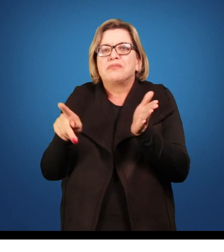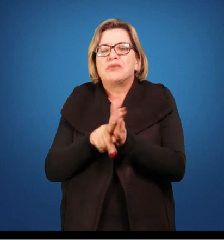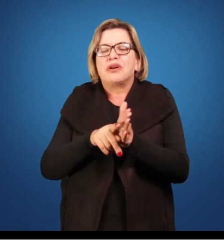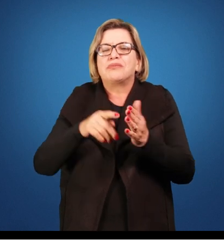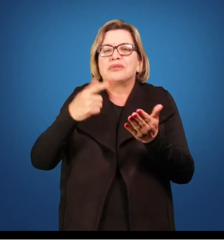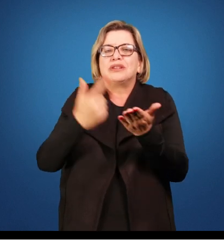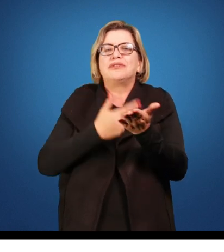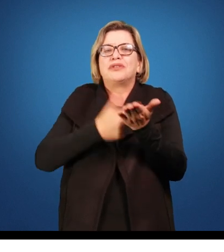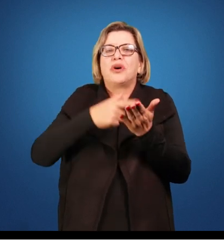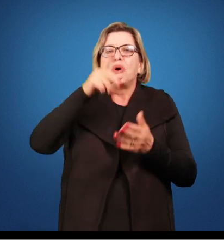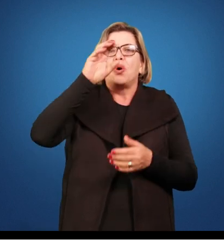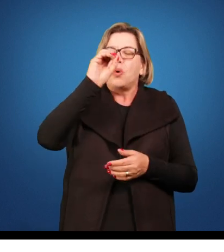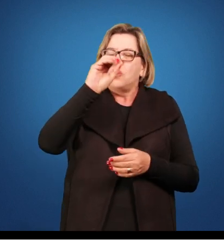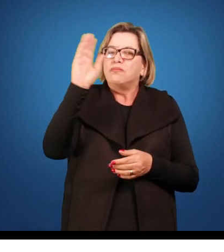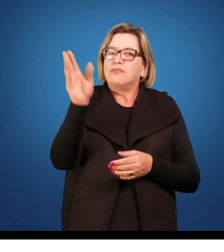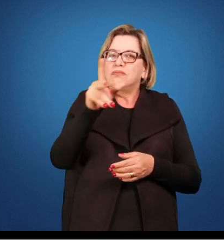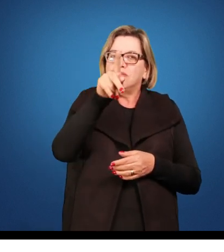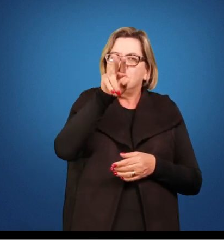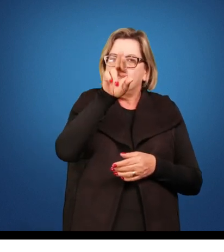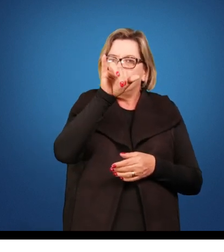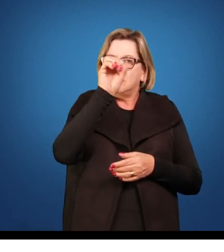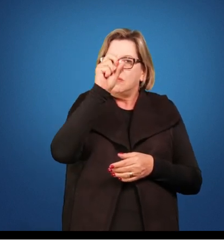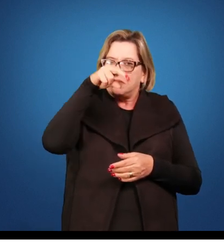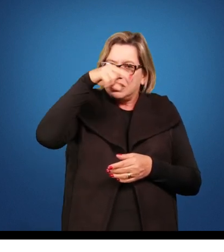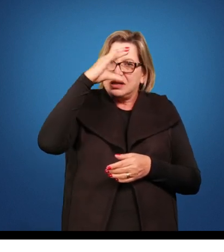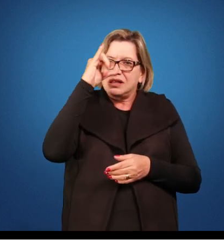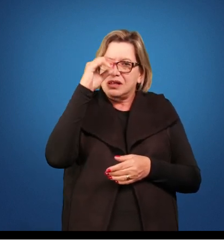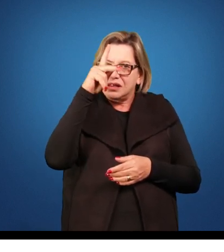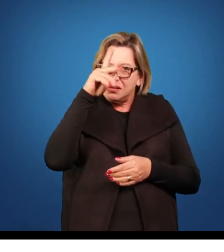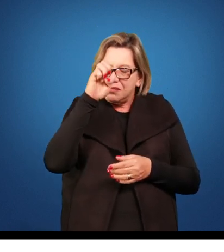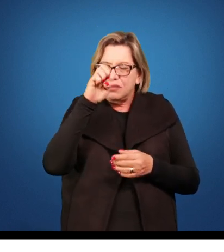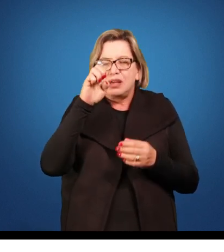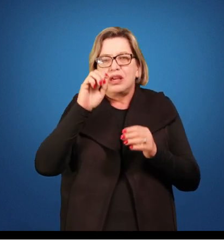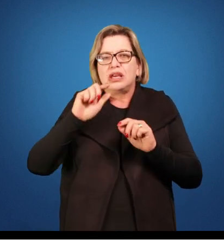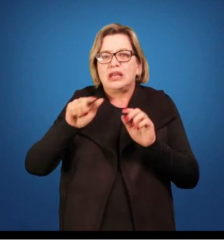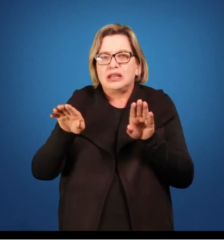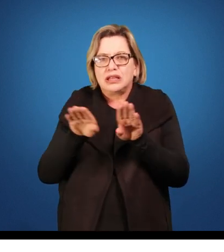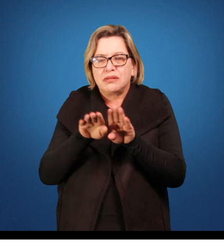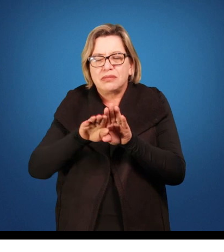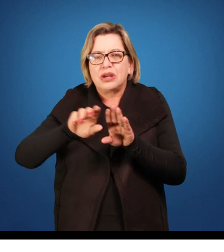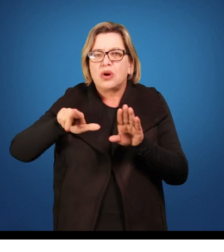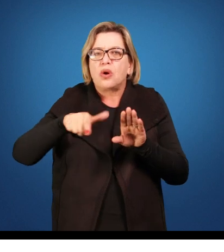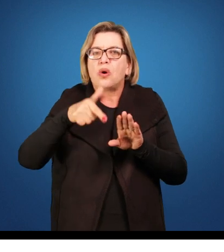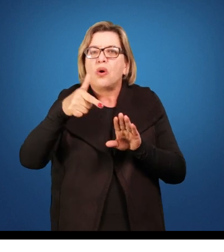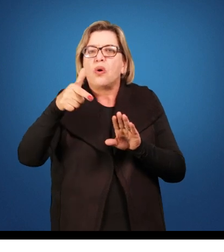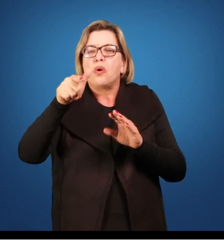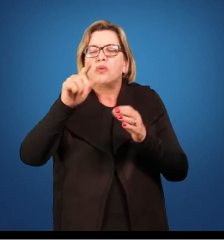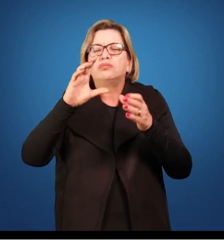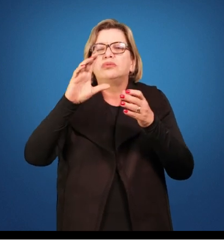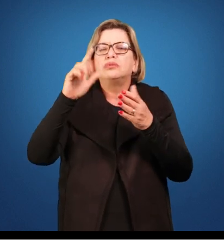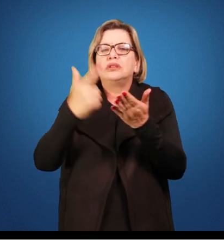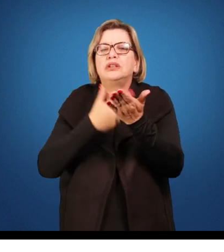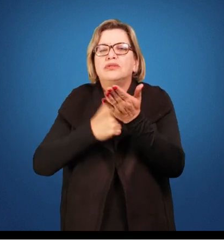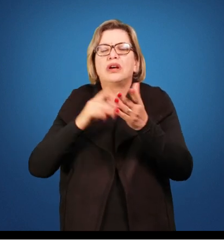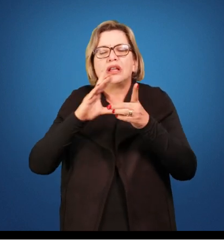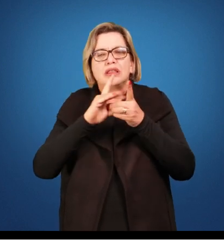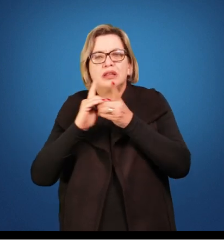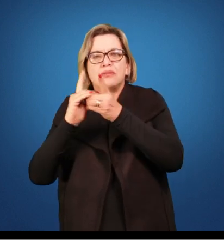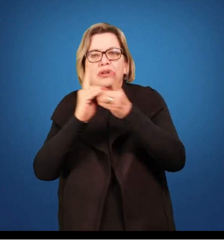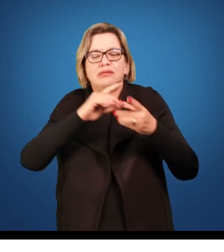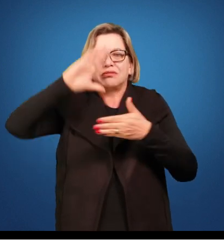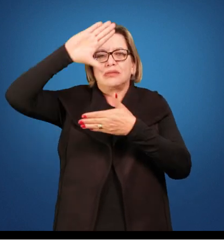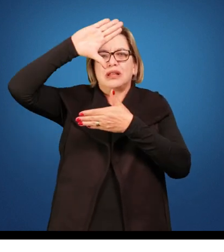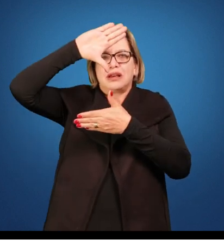alguns fragmentos do livro de Alex de Tocqueville, A Democracia na América, alguns fragmentos do livro de